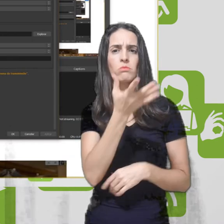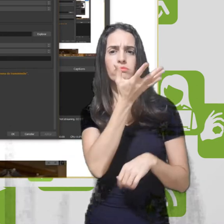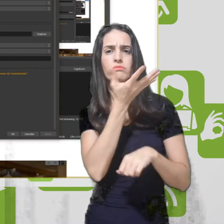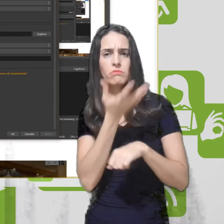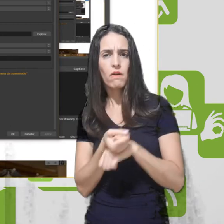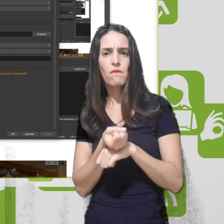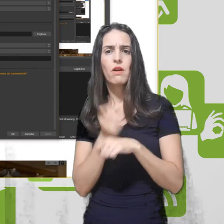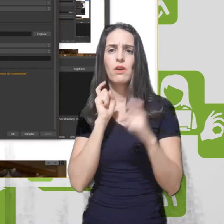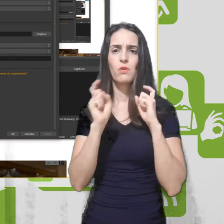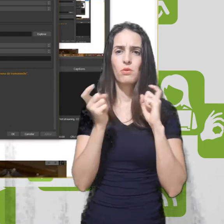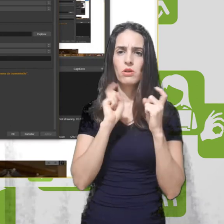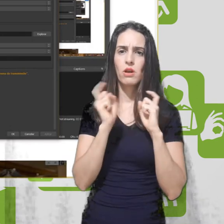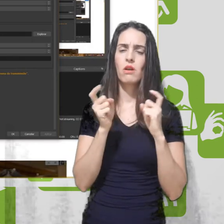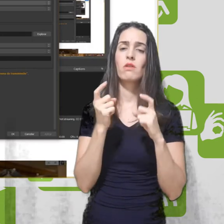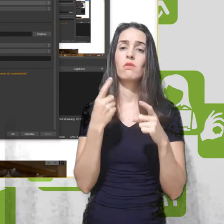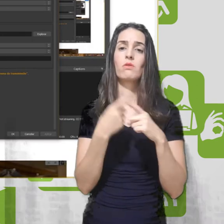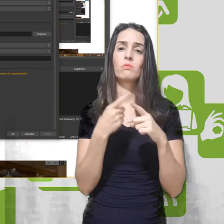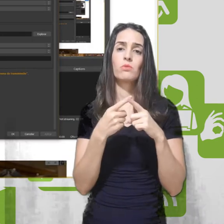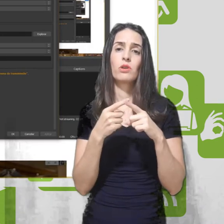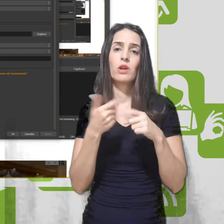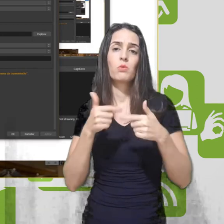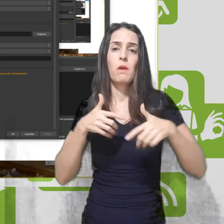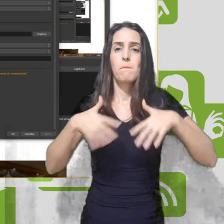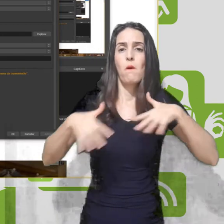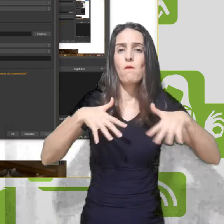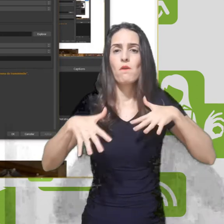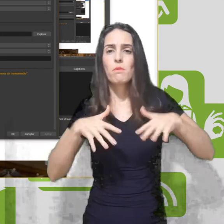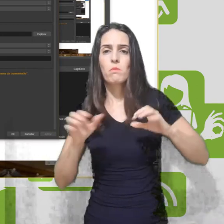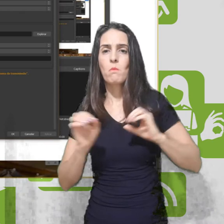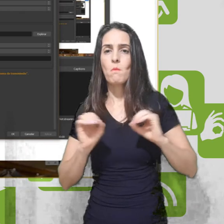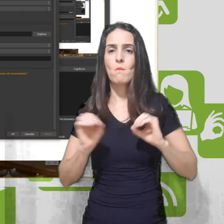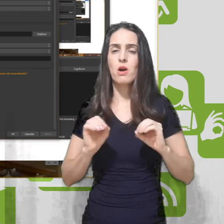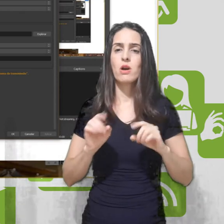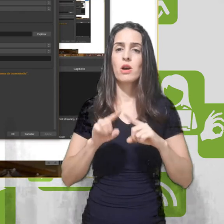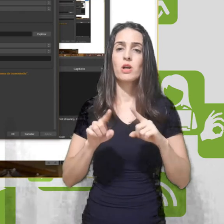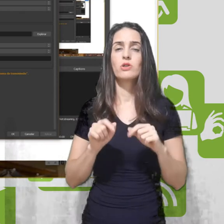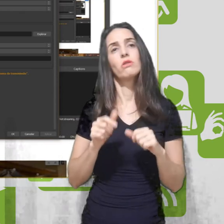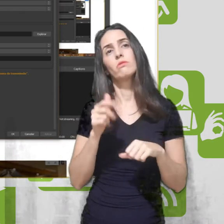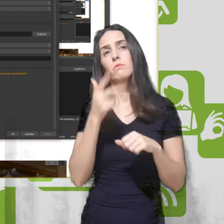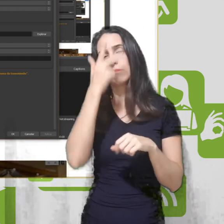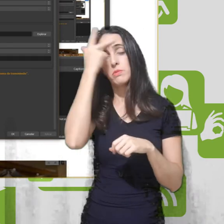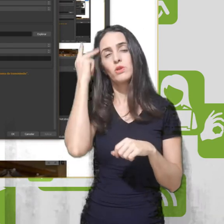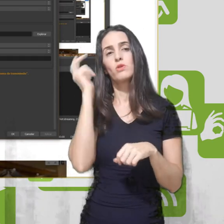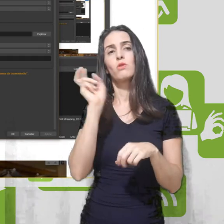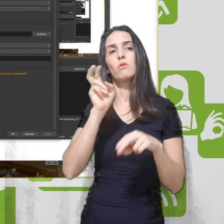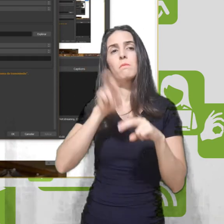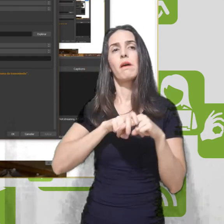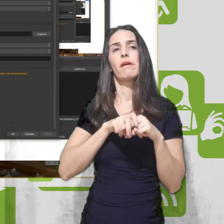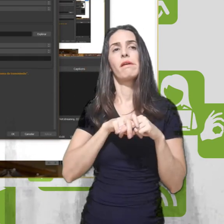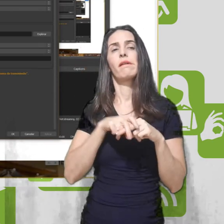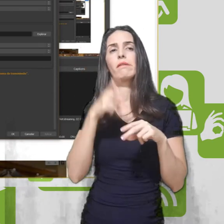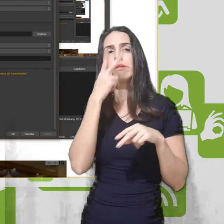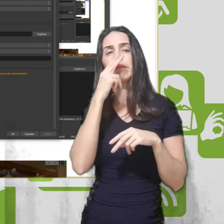conferência porque não tem muito movimento e tal. É mais a imagem parada ali, aquele fundo branco.